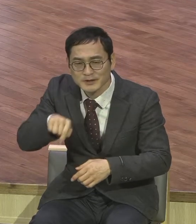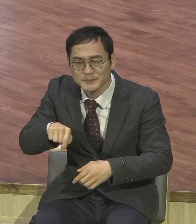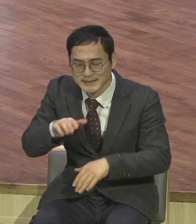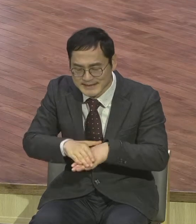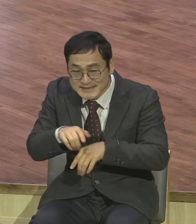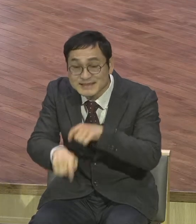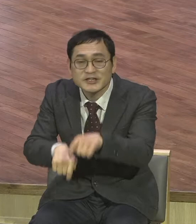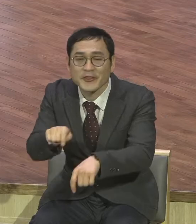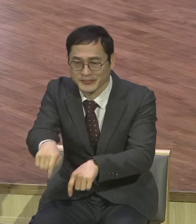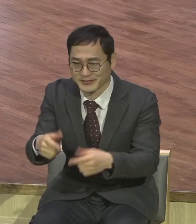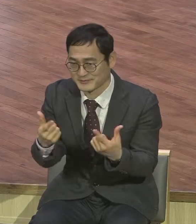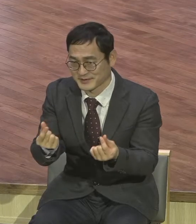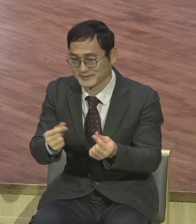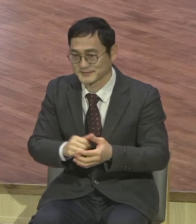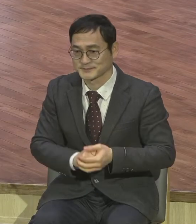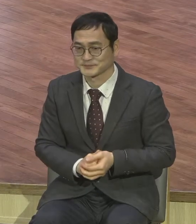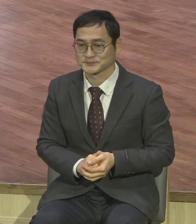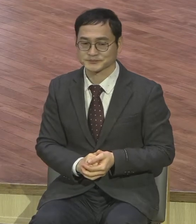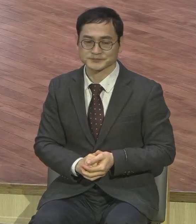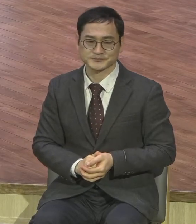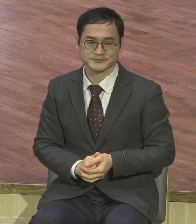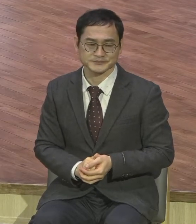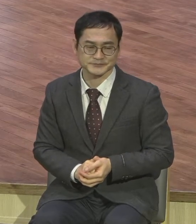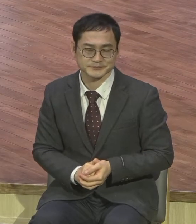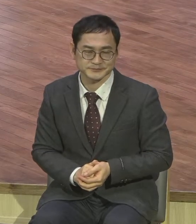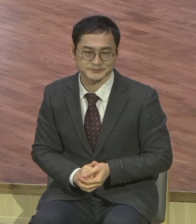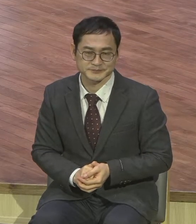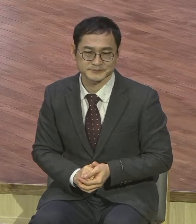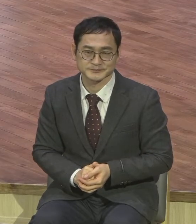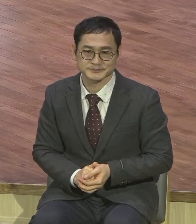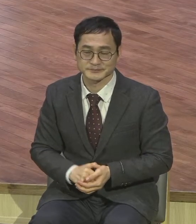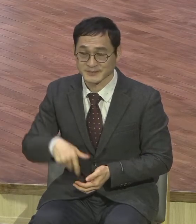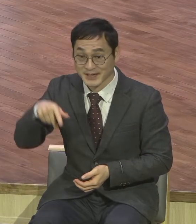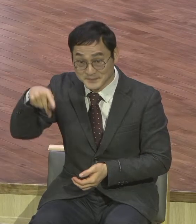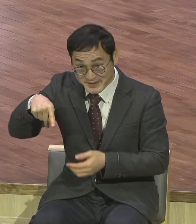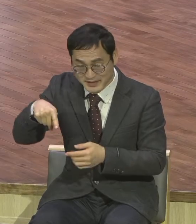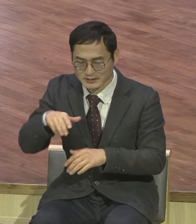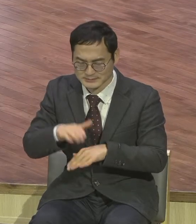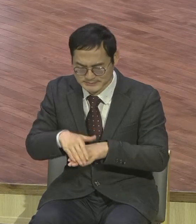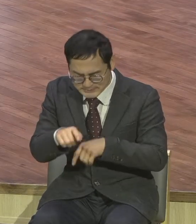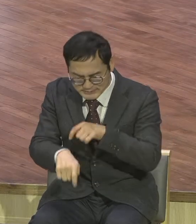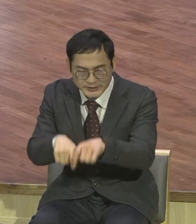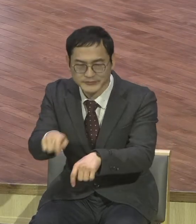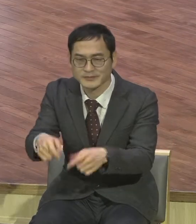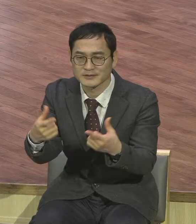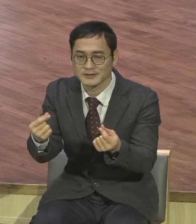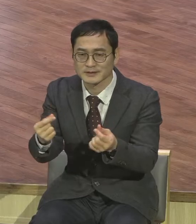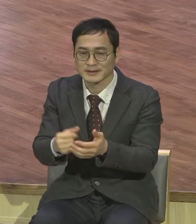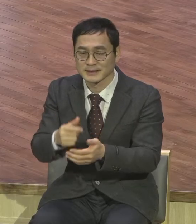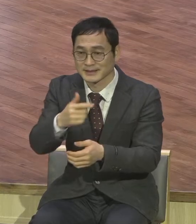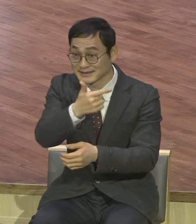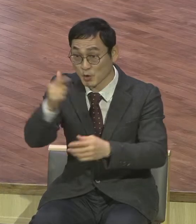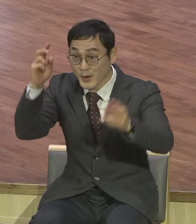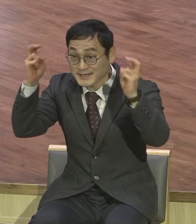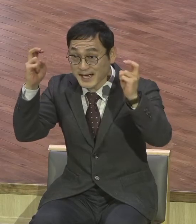실행. 실행. 여러분이 오줌 대기업들의 슬로건이 뭐예요? 현장 가야 답이 있다 그러잖아요.